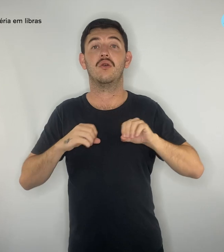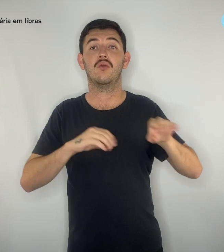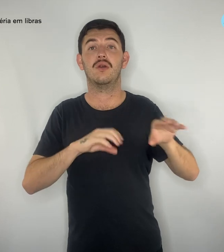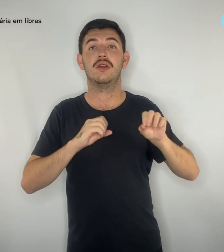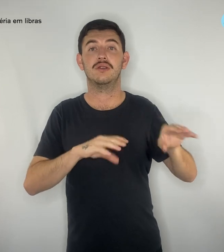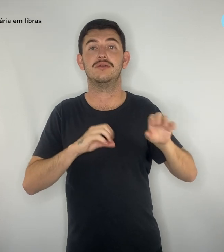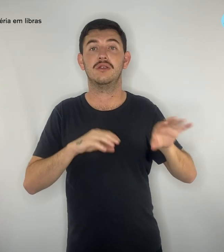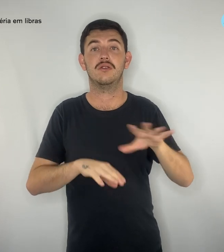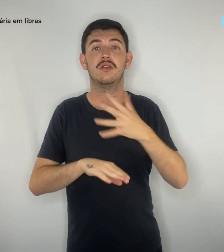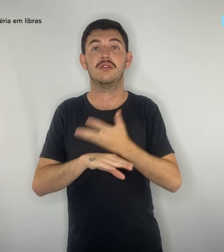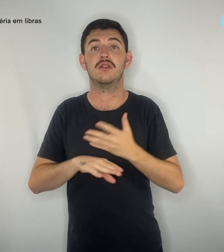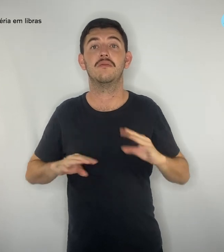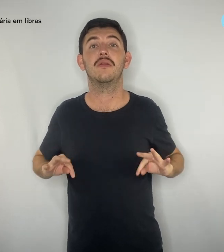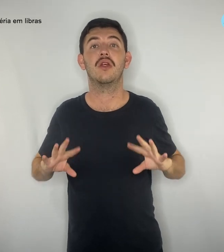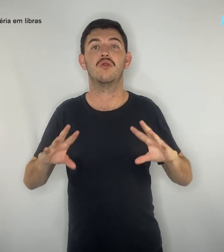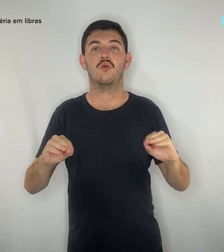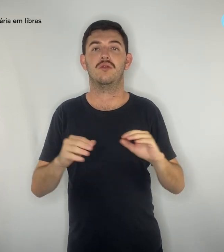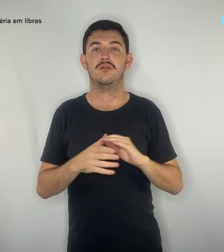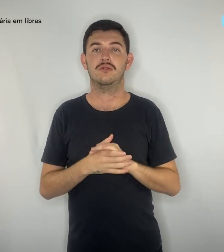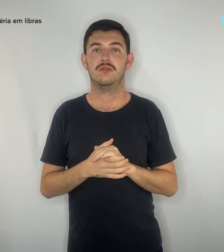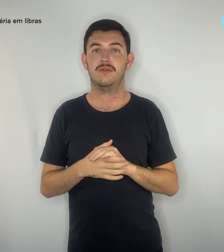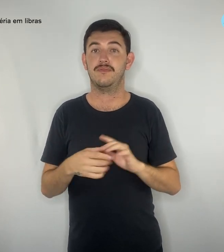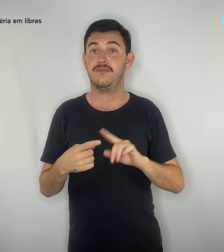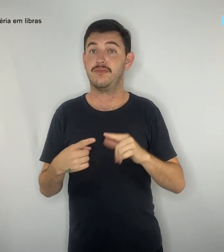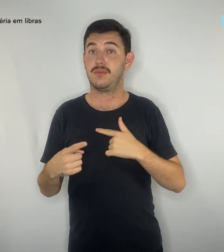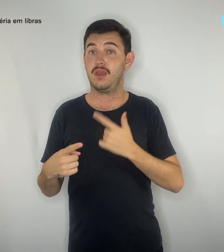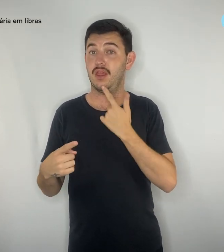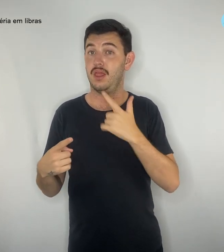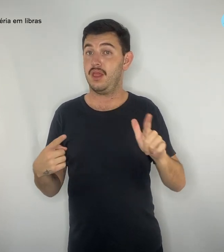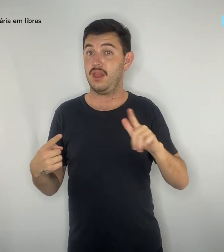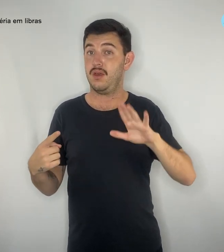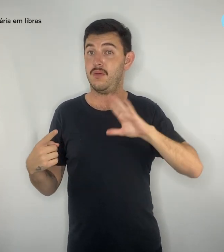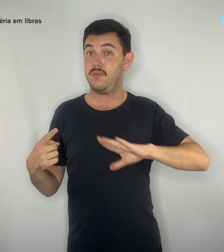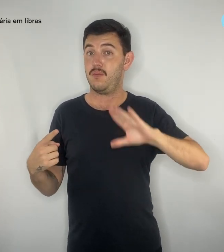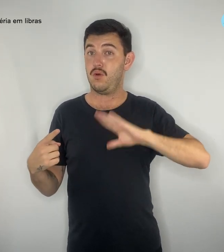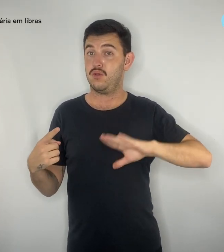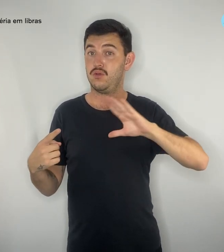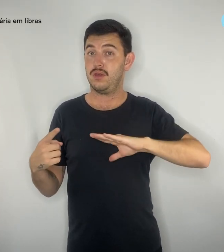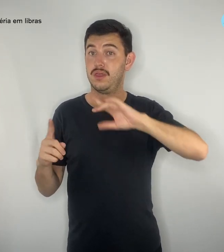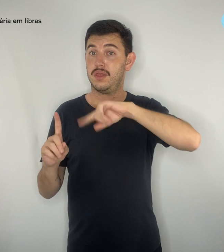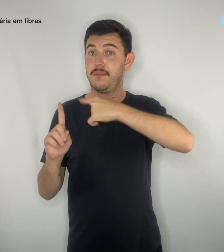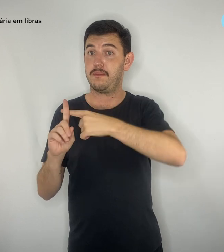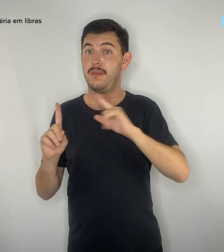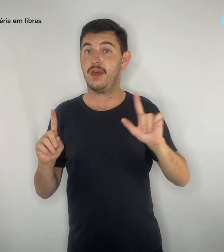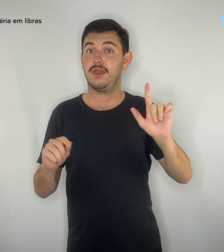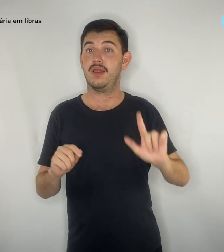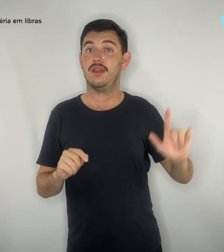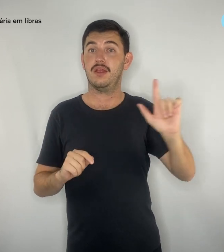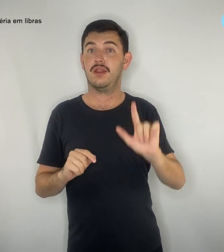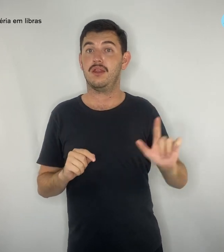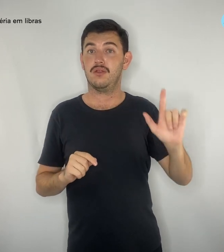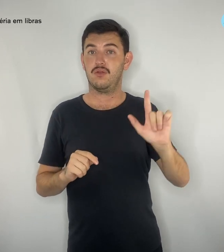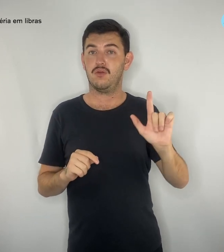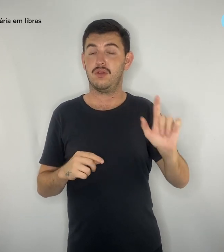matérias. 1. Língua portuguesa e suas literaturas. 2. Línguas